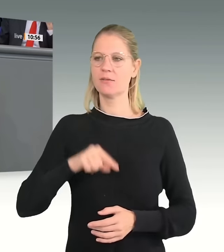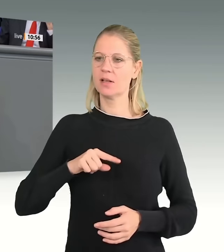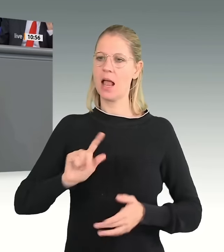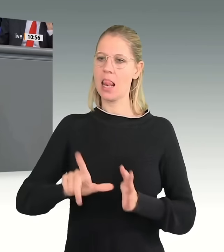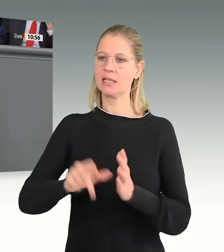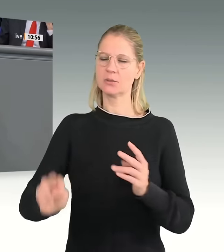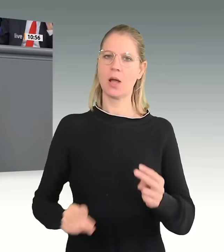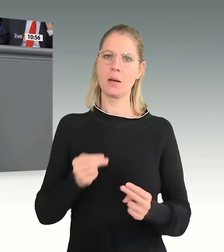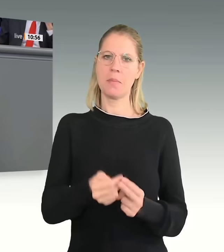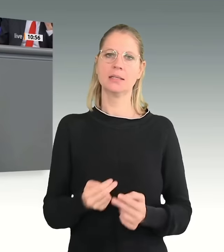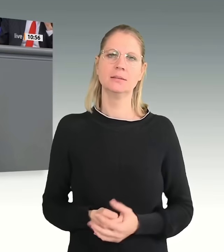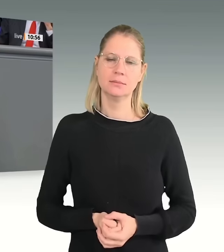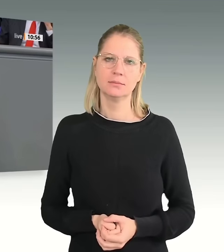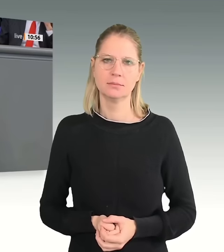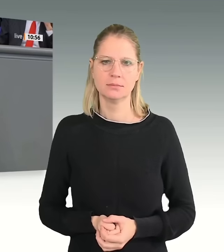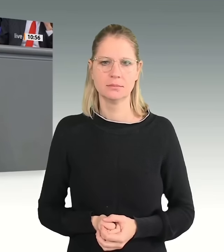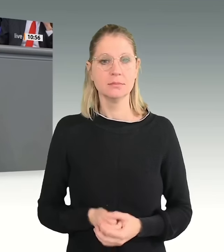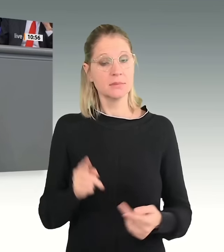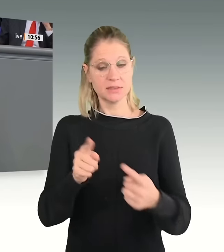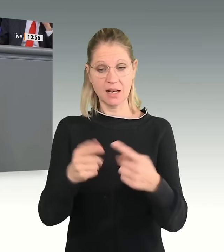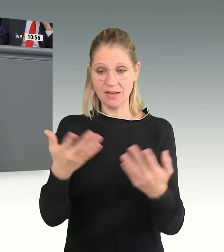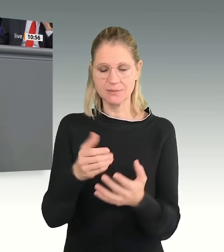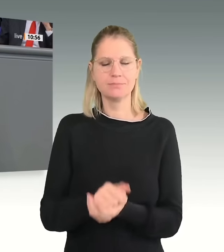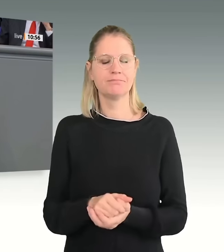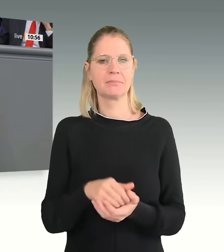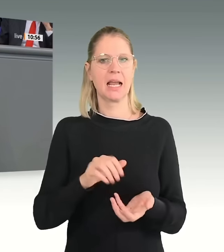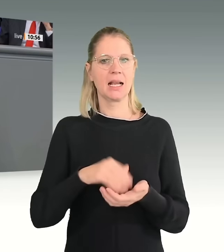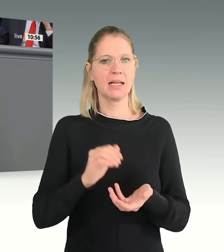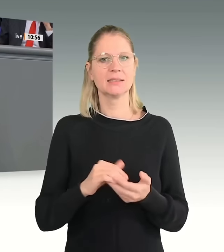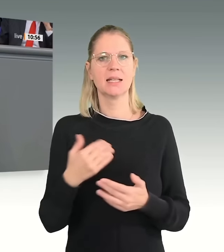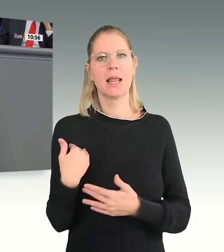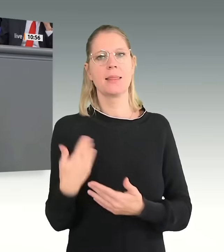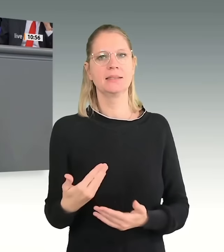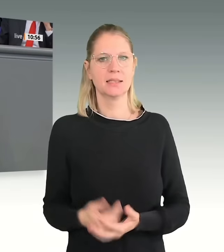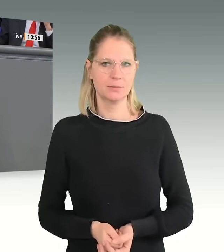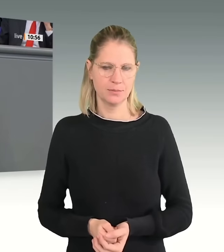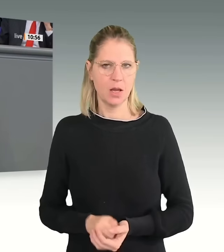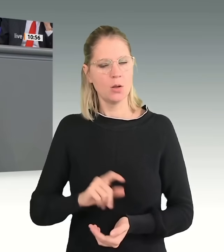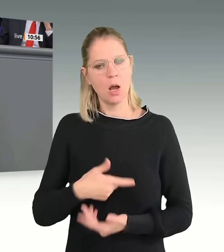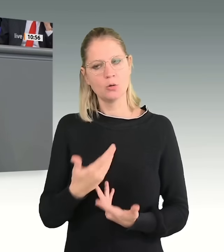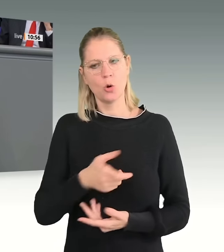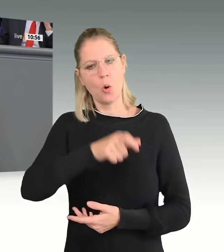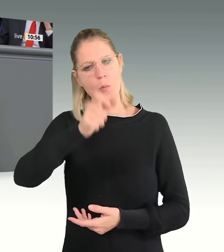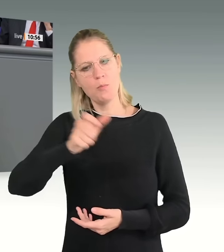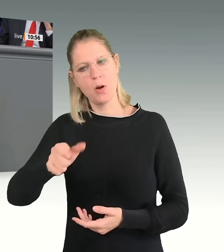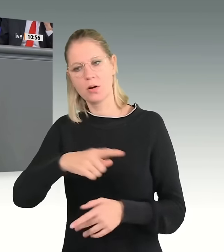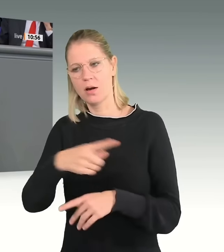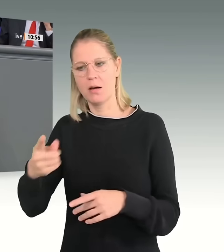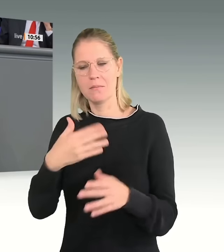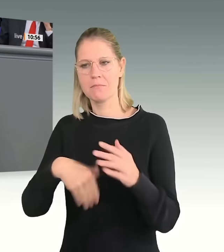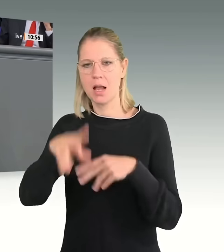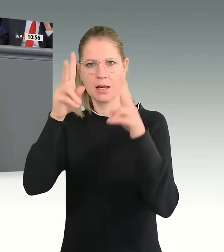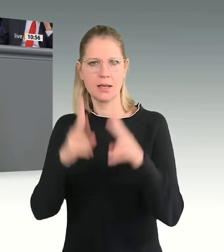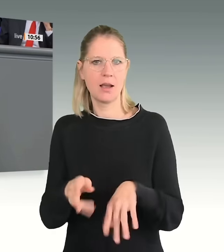Davon erhoffen wir uns, dass die Kassen entlastet werden und ein Stück weit unsere Bürger auch Gerechtigkeit erhalten.